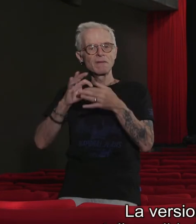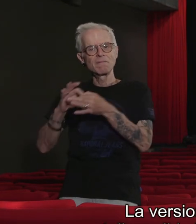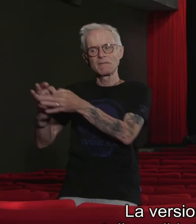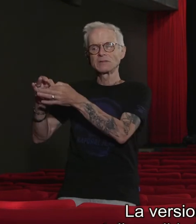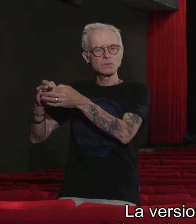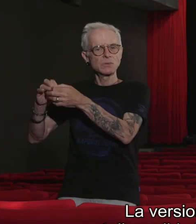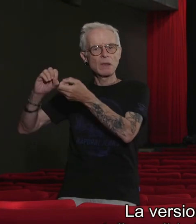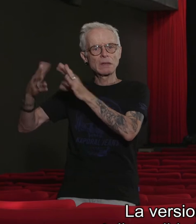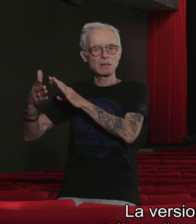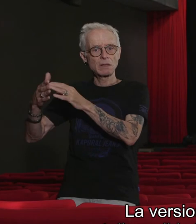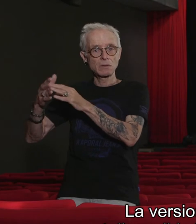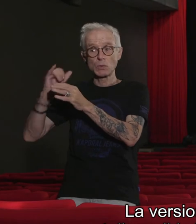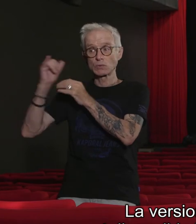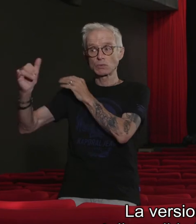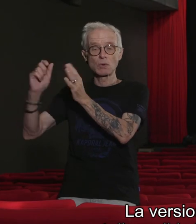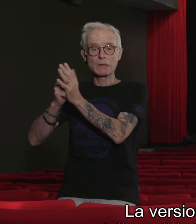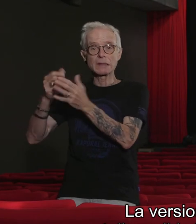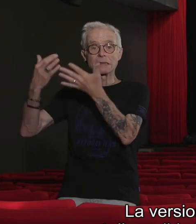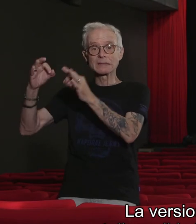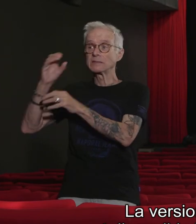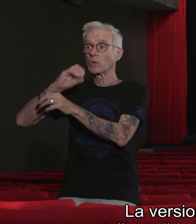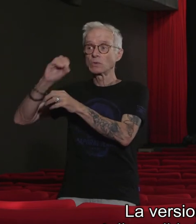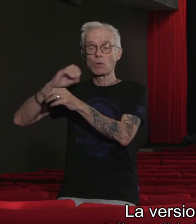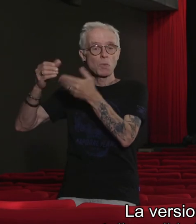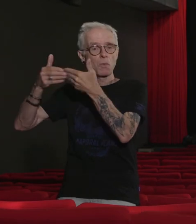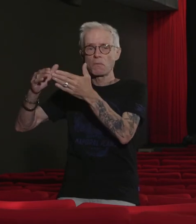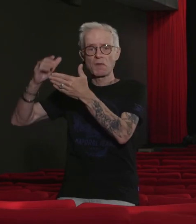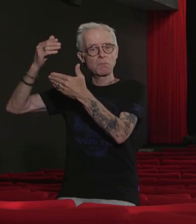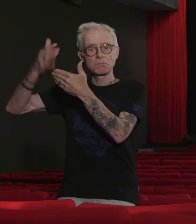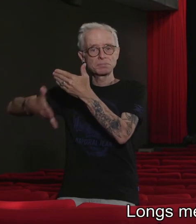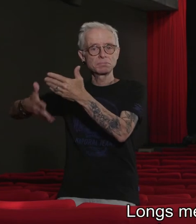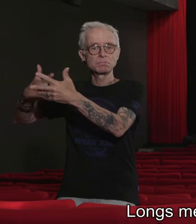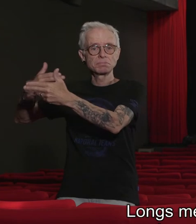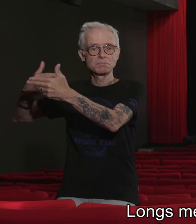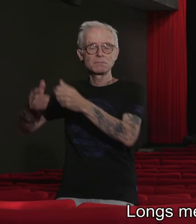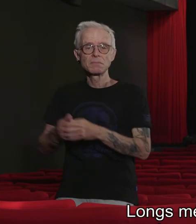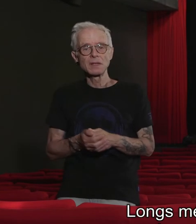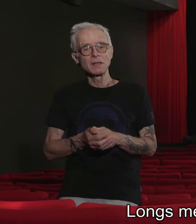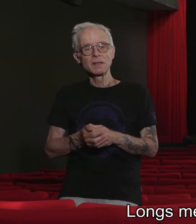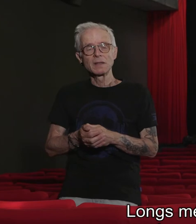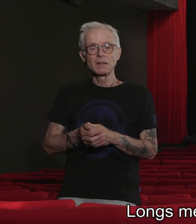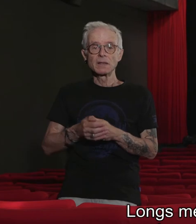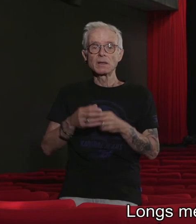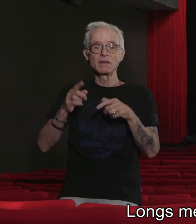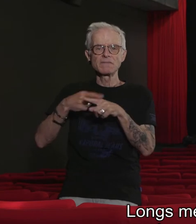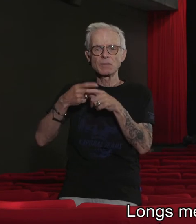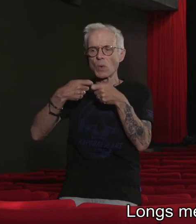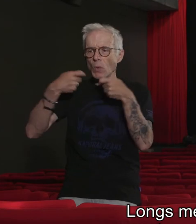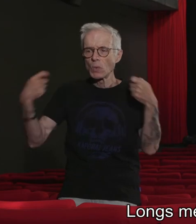est disponible jusqu'au 10 octobre 2021. Longs métrages, expositions, rencontres,